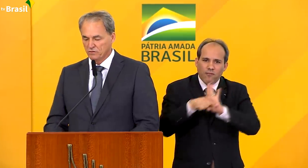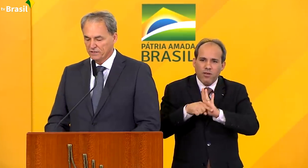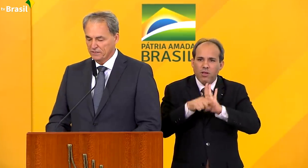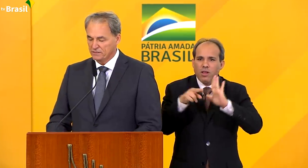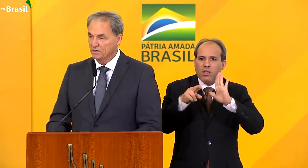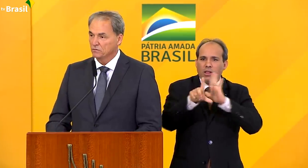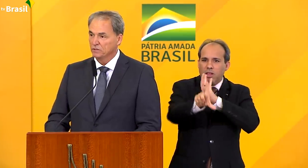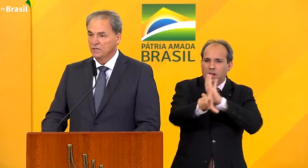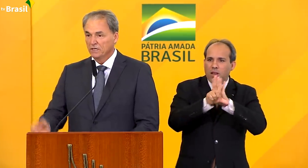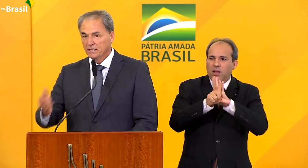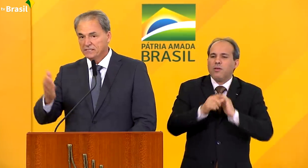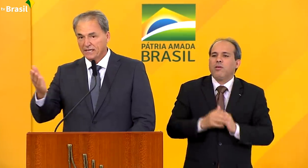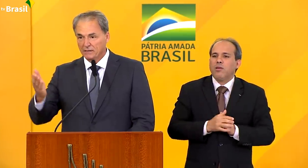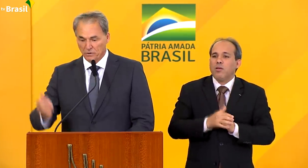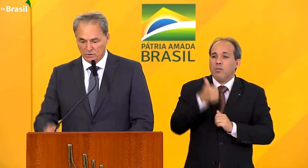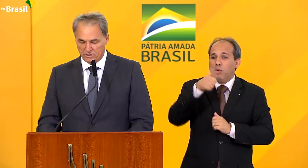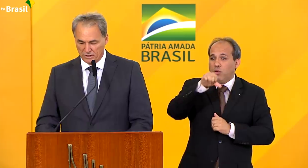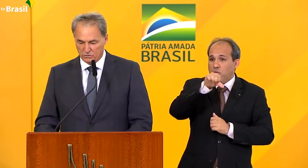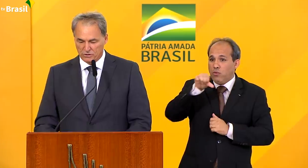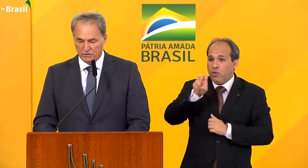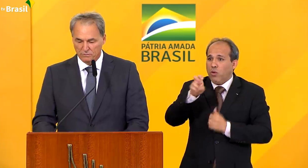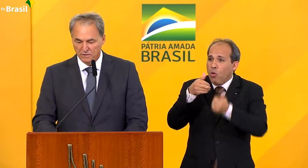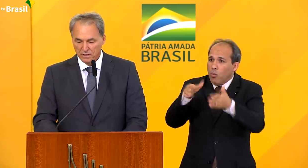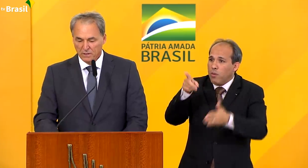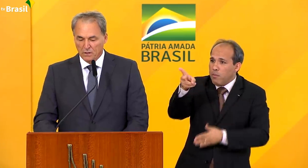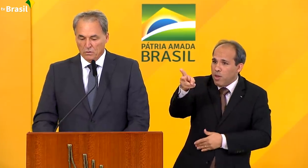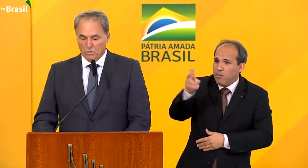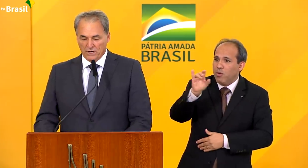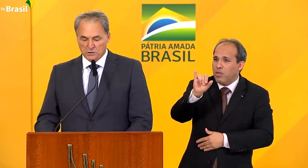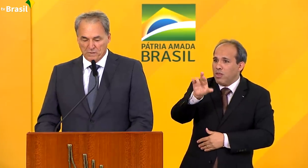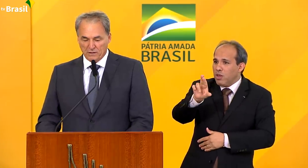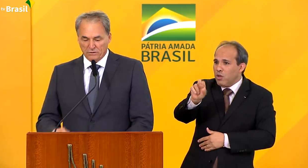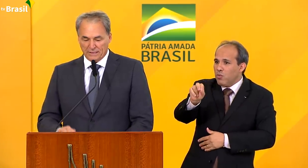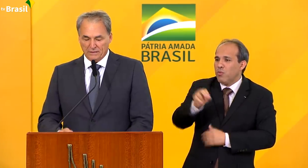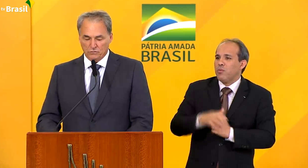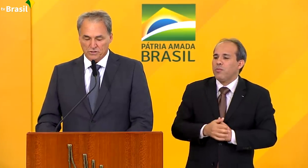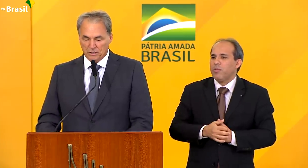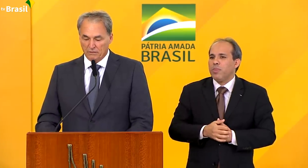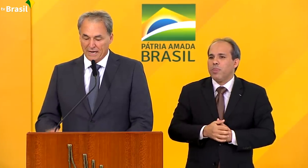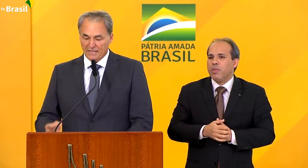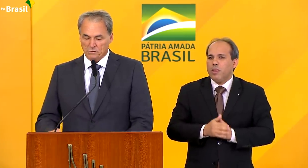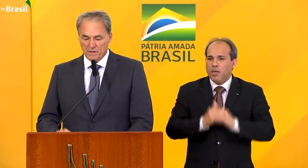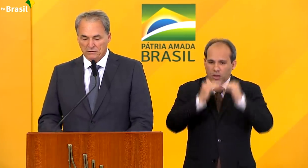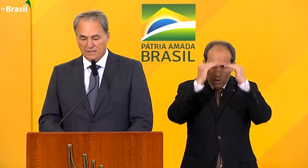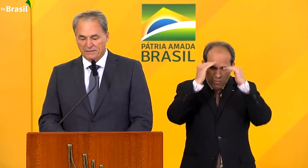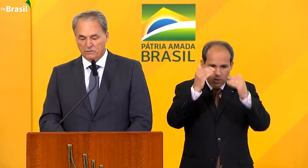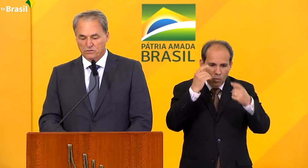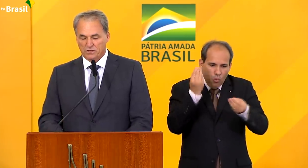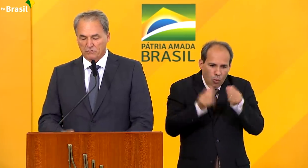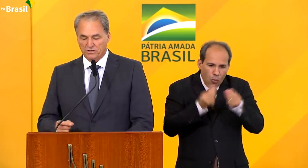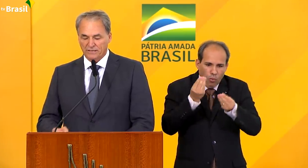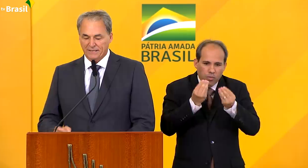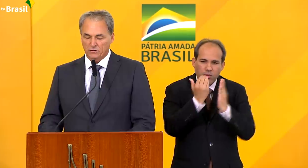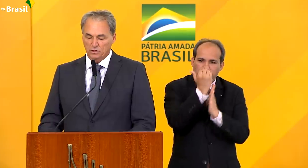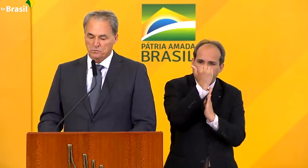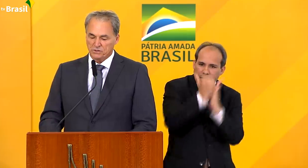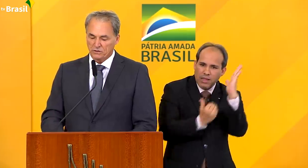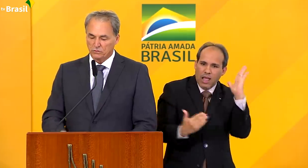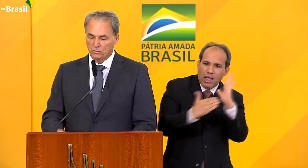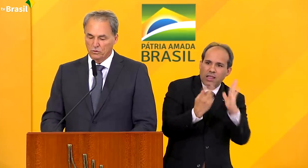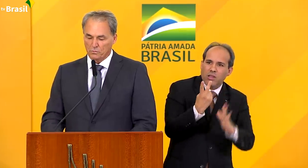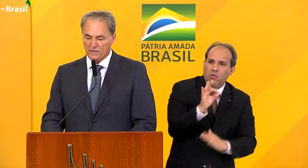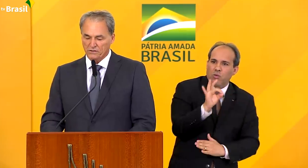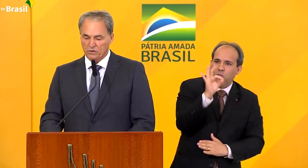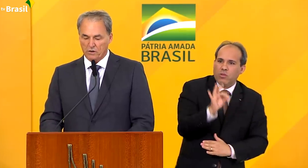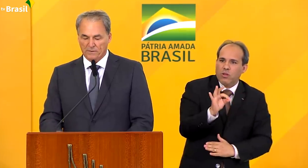de 1995, iniciada pelo nosso querido Ciro. O respeito da dedução, a respeito da dedução de até 2